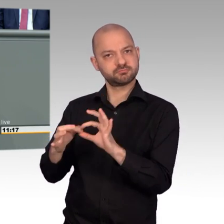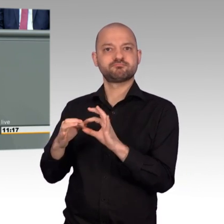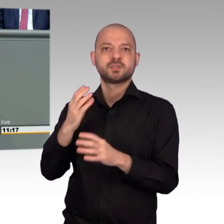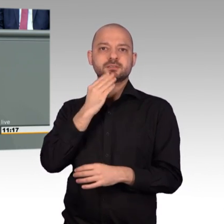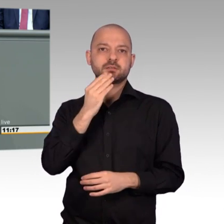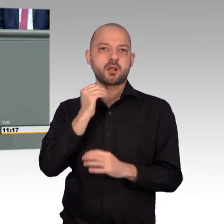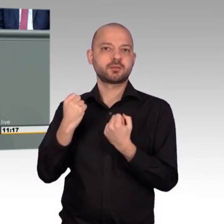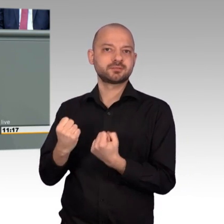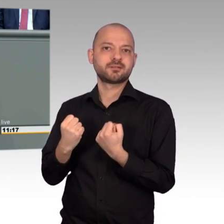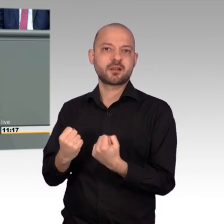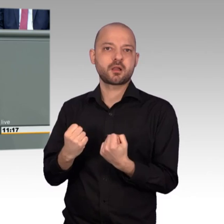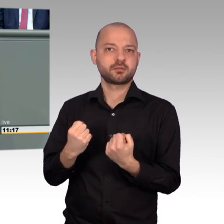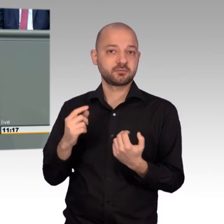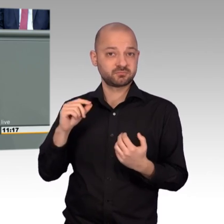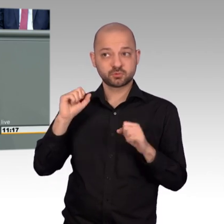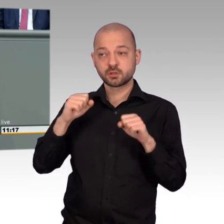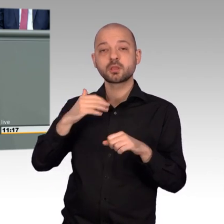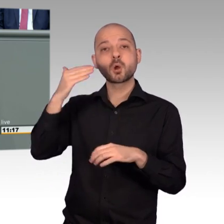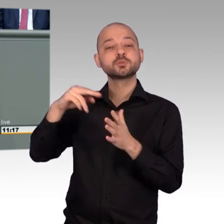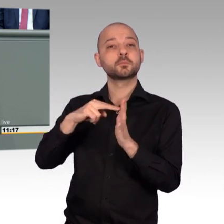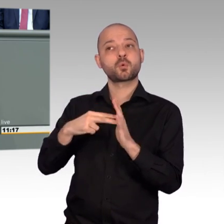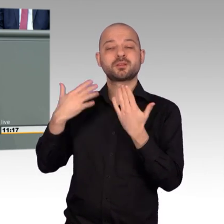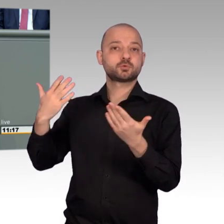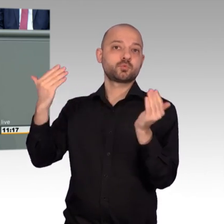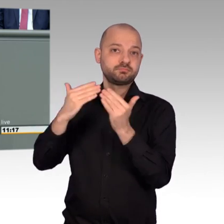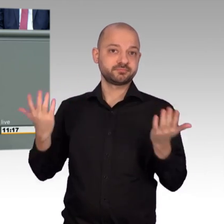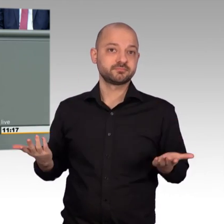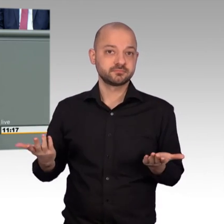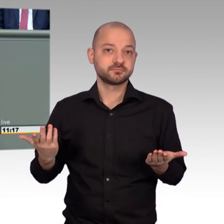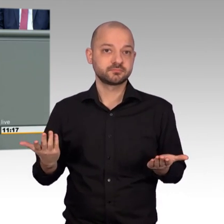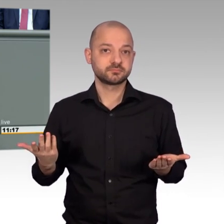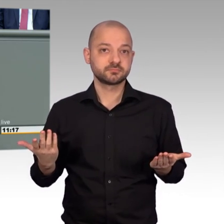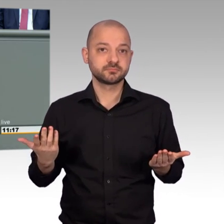das müssen alle, die verantwortlich handeln in Teheran, ganz eindeutig wissen, liebe Kolleginnen und Kollegen.